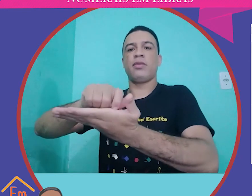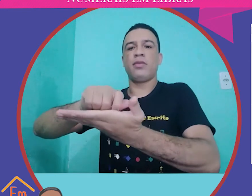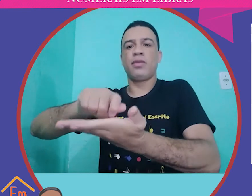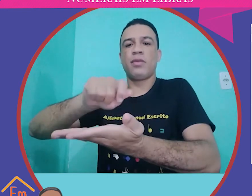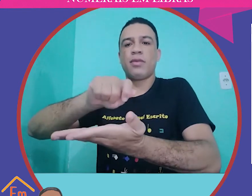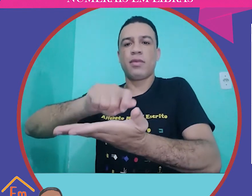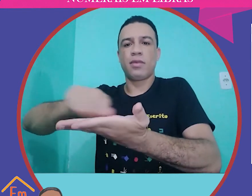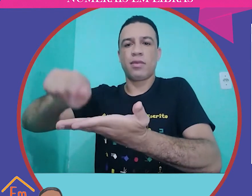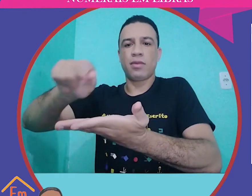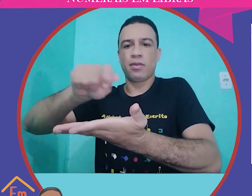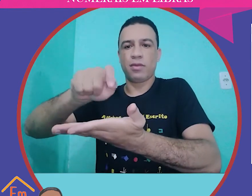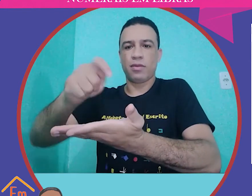Vejam, vou ler para vocês.